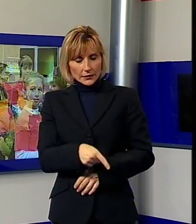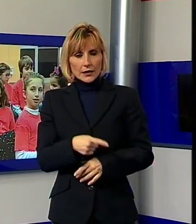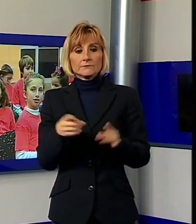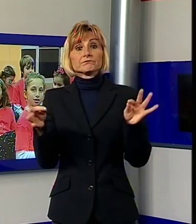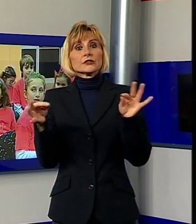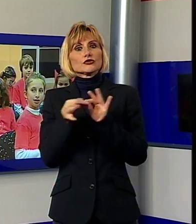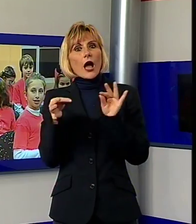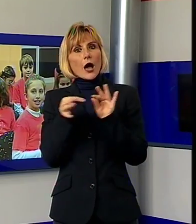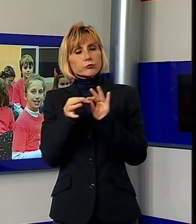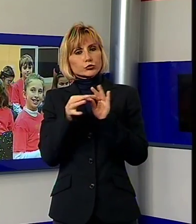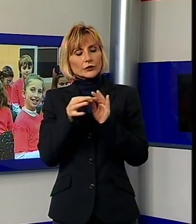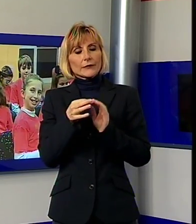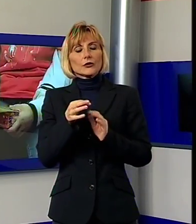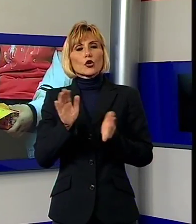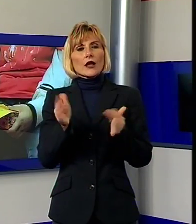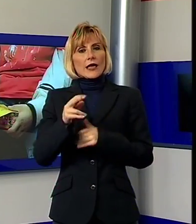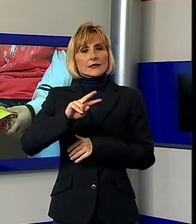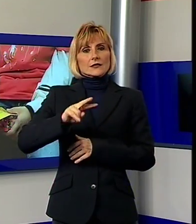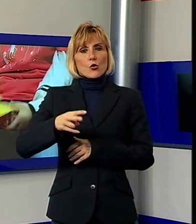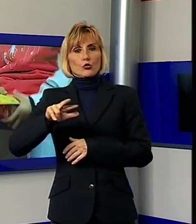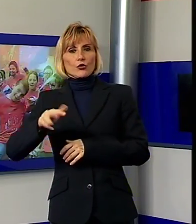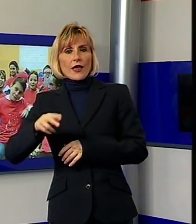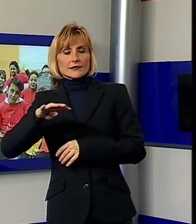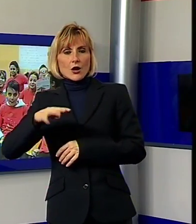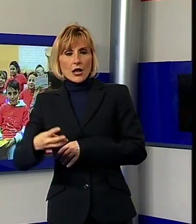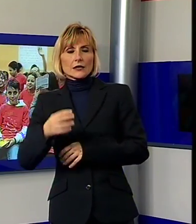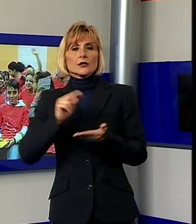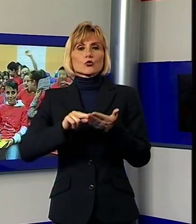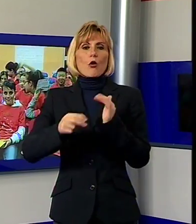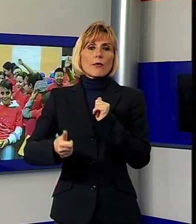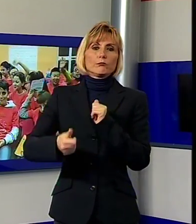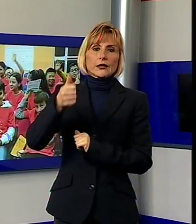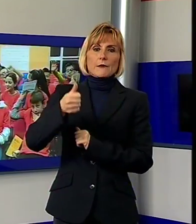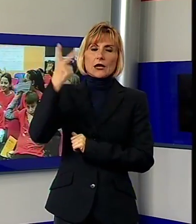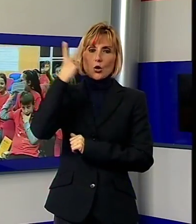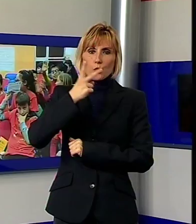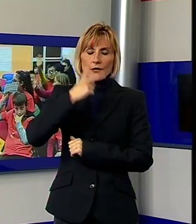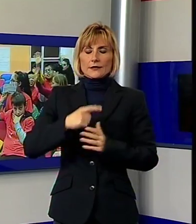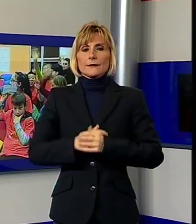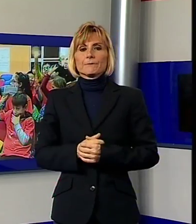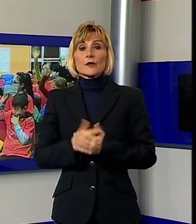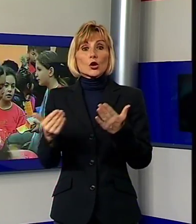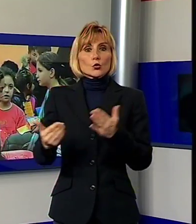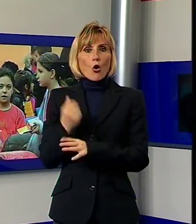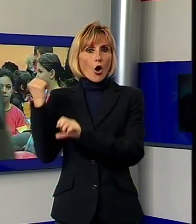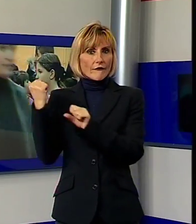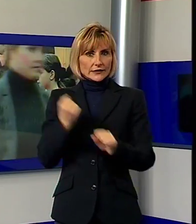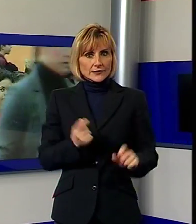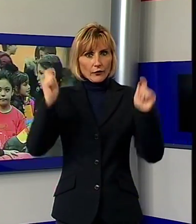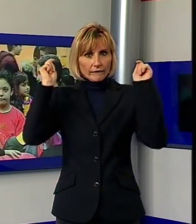le bambine delle classi seconda, terza e quarta delle scuole primarie lucchese. Il via alla nuova edizione è stato dato alla scuola Chiellini